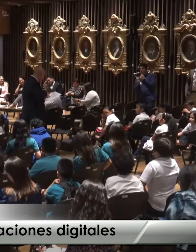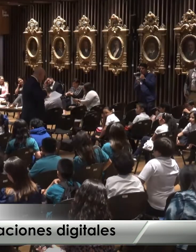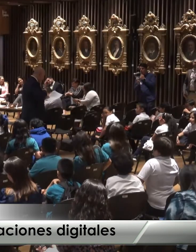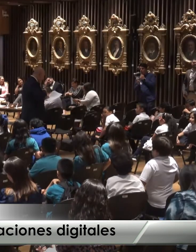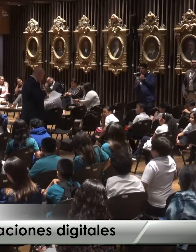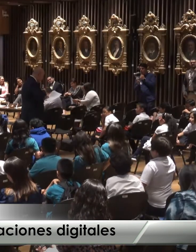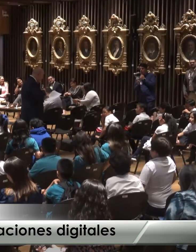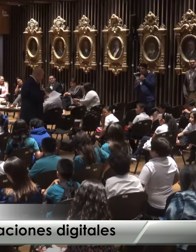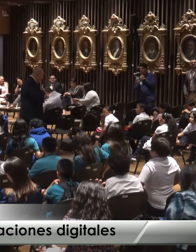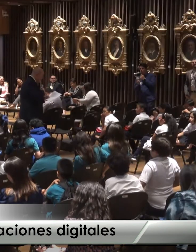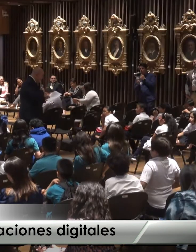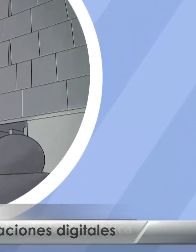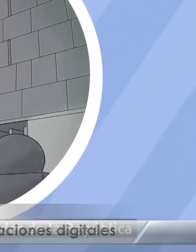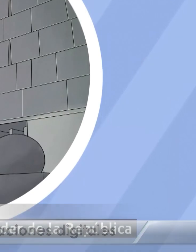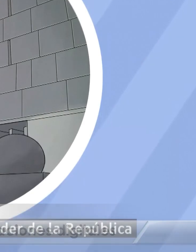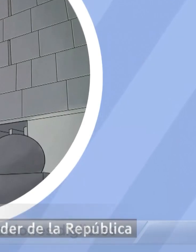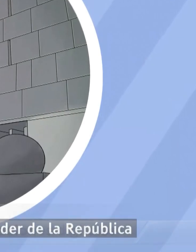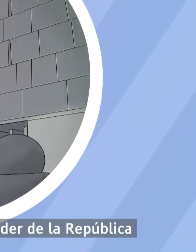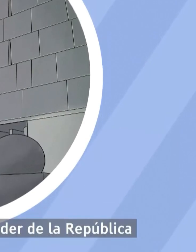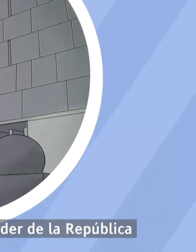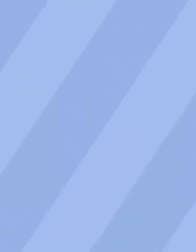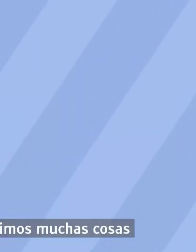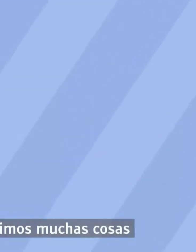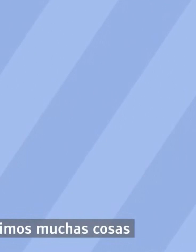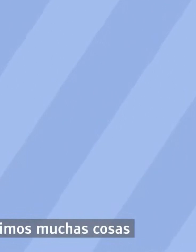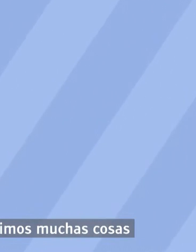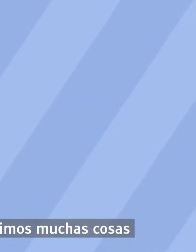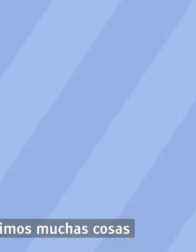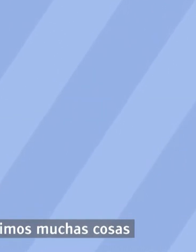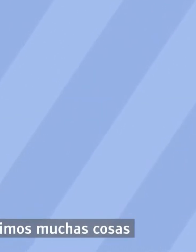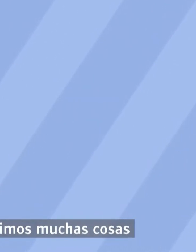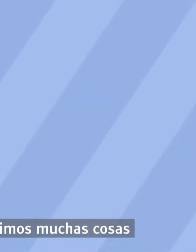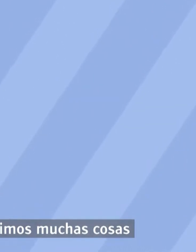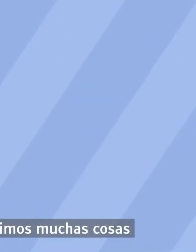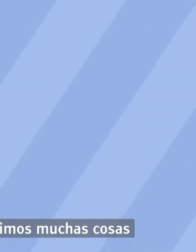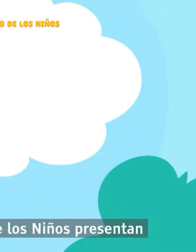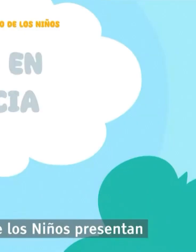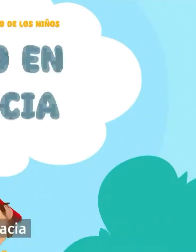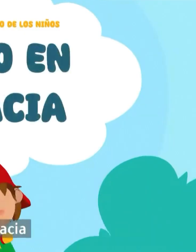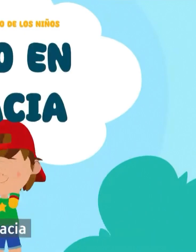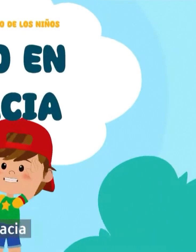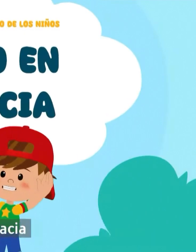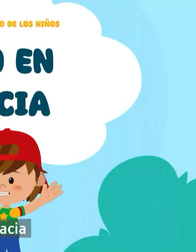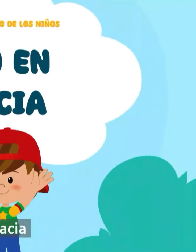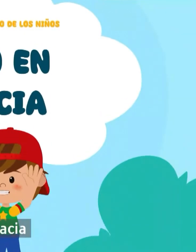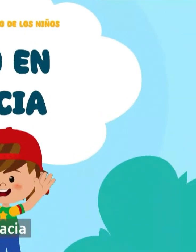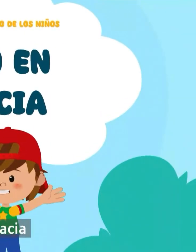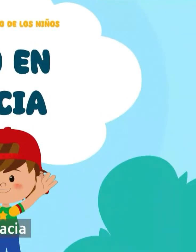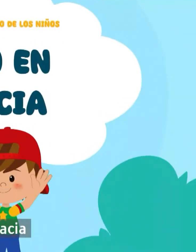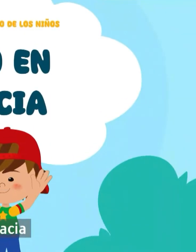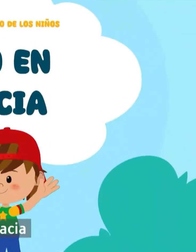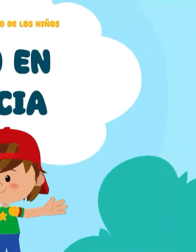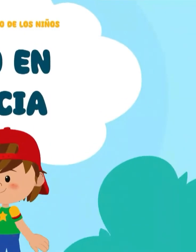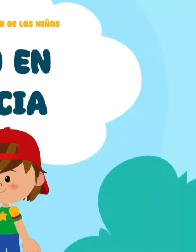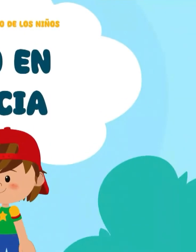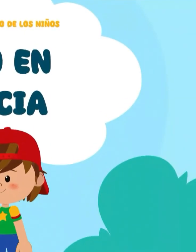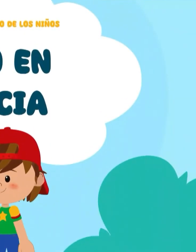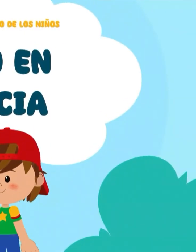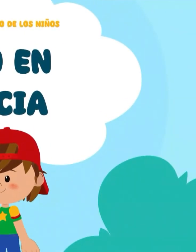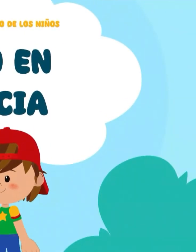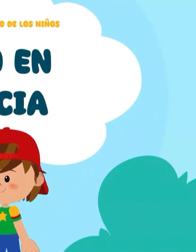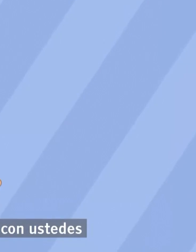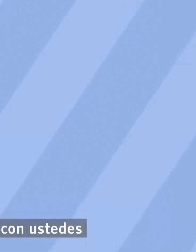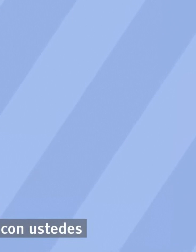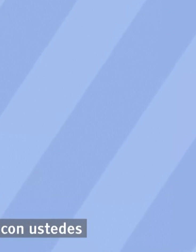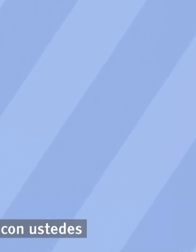los niños y niñas en edad escolar. La serie de cuatro animaciones recogidas bajo el nombre Creciendo en Democracia tiene además